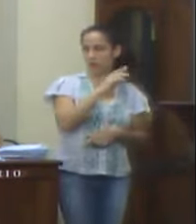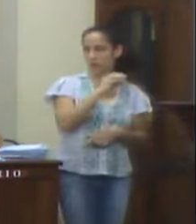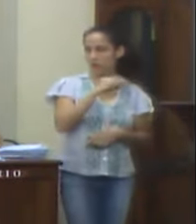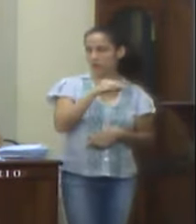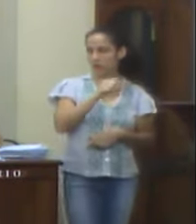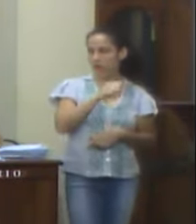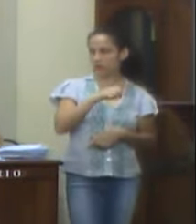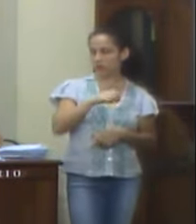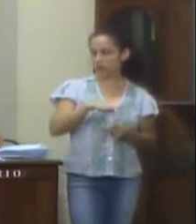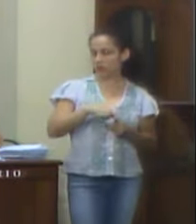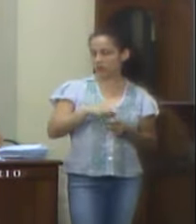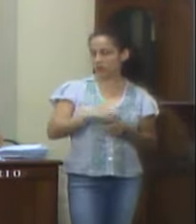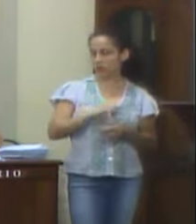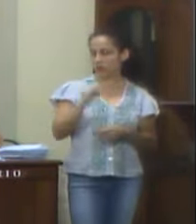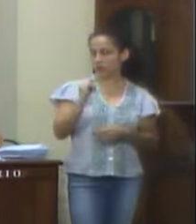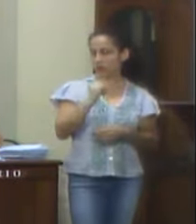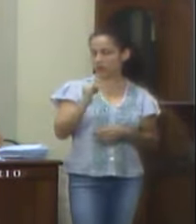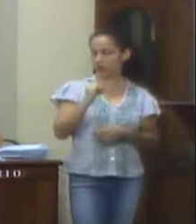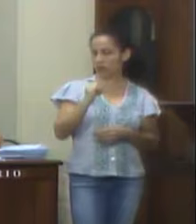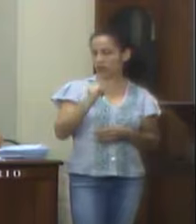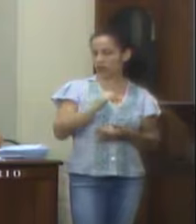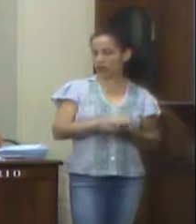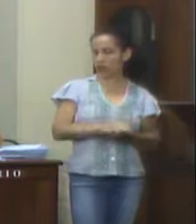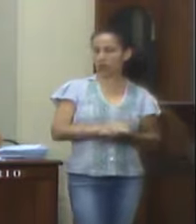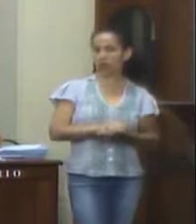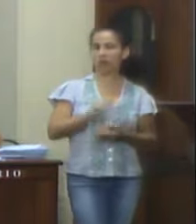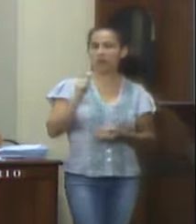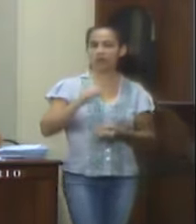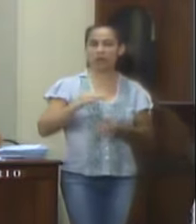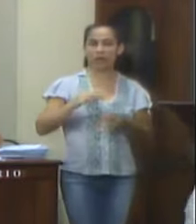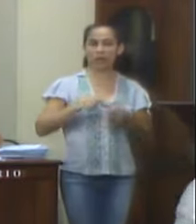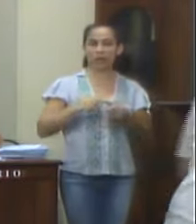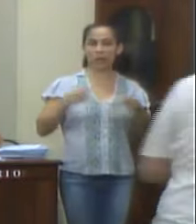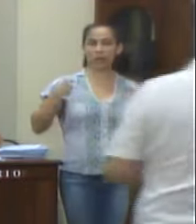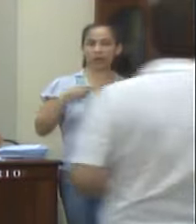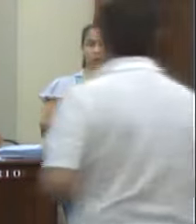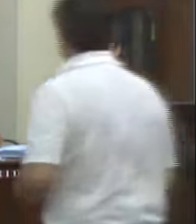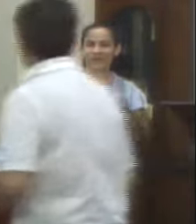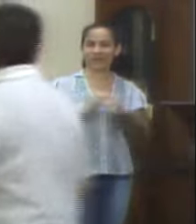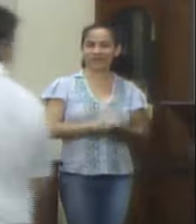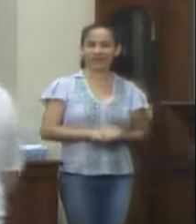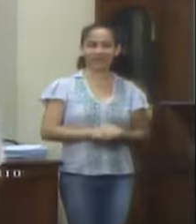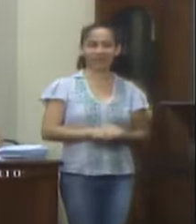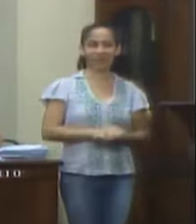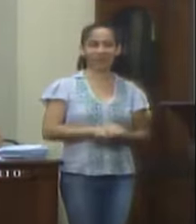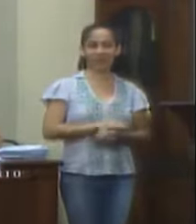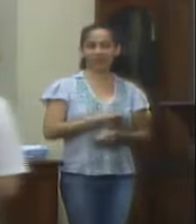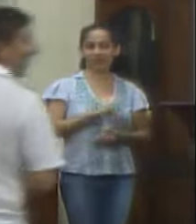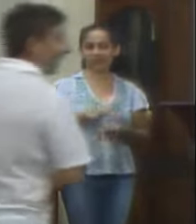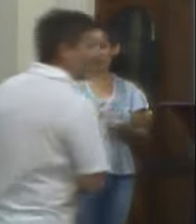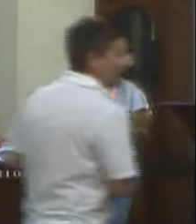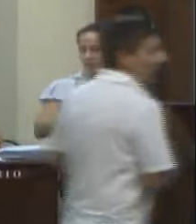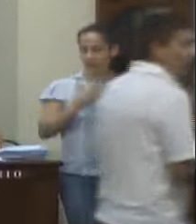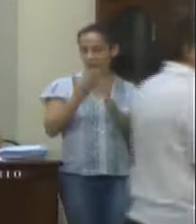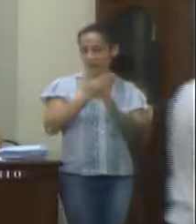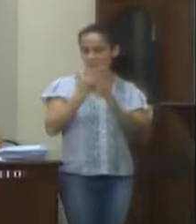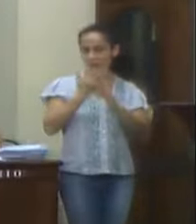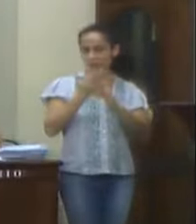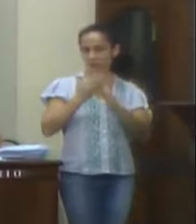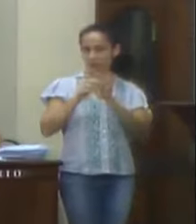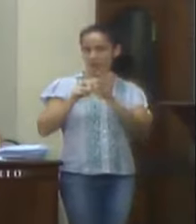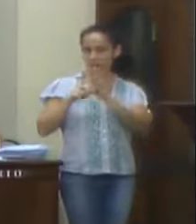resultado previdenciário do Instituto foi superavitário, não tendo o seu equilíbrio sido afetado pelos parcelamentos e ou